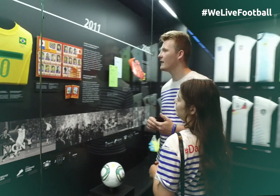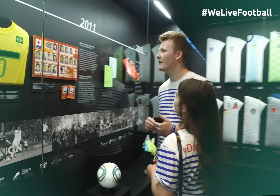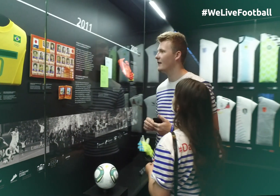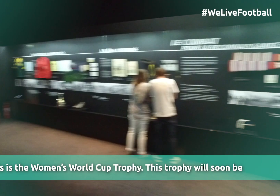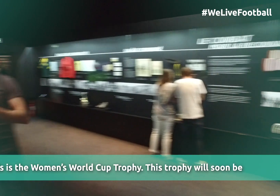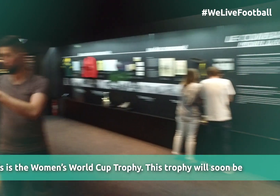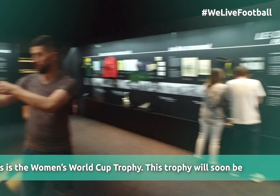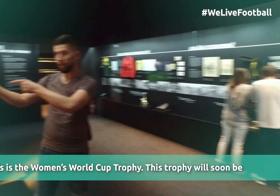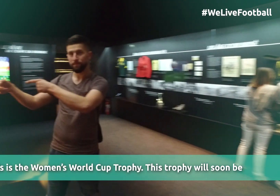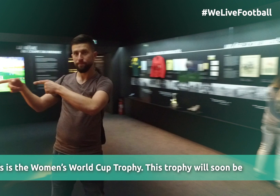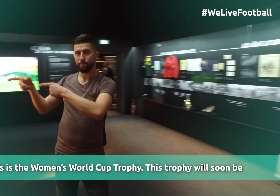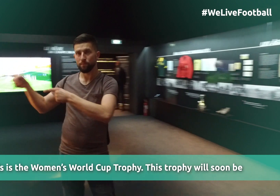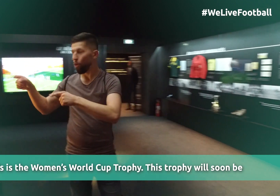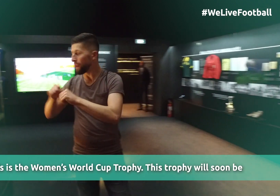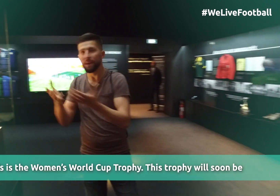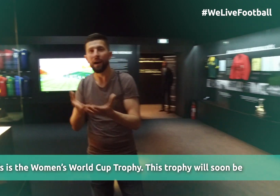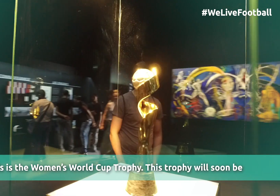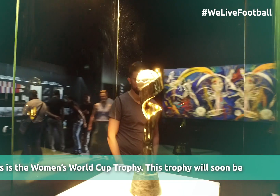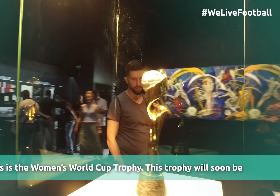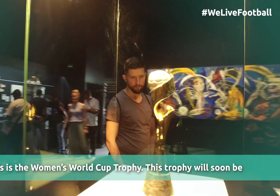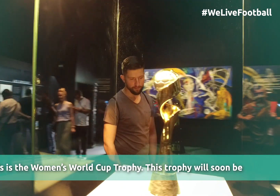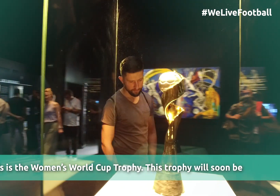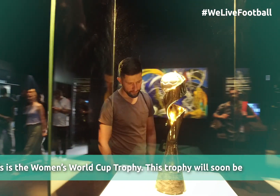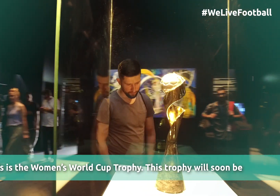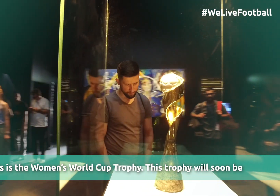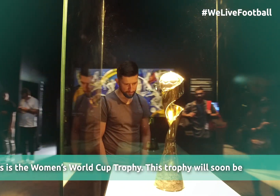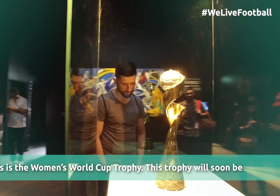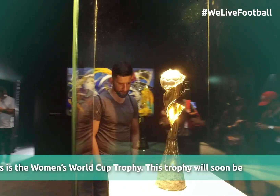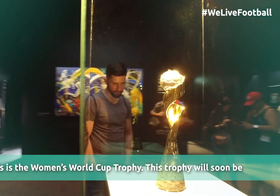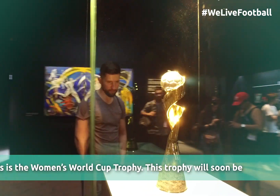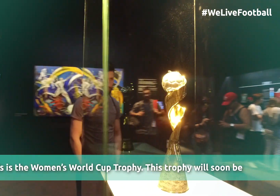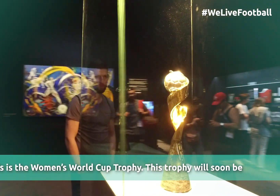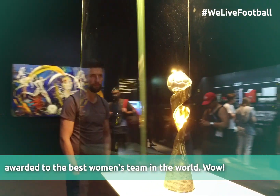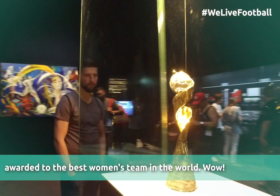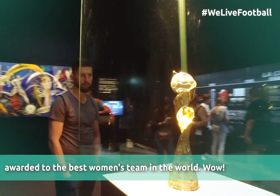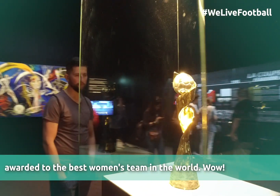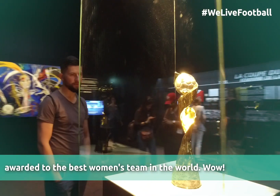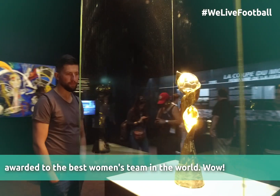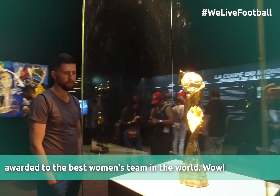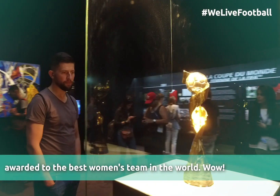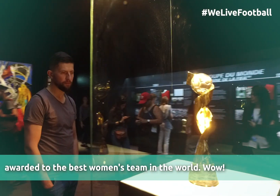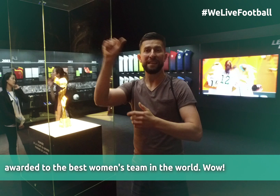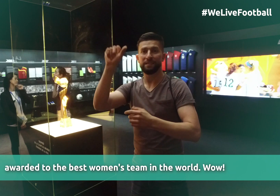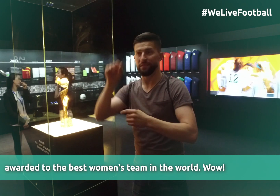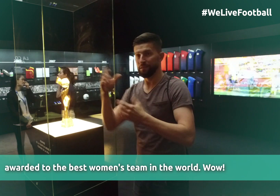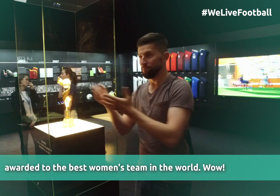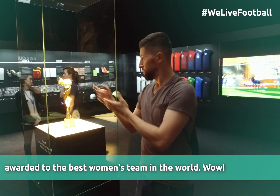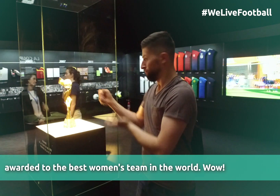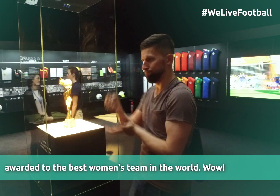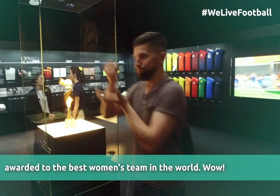To jest Puchar Świata. Ten puchar zostanie niedługo wręczony dla najlepszej damskiej drużyny